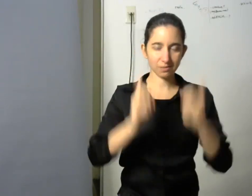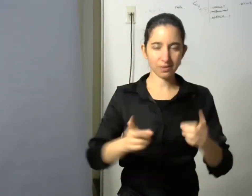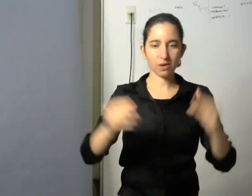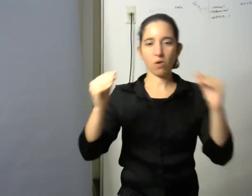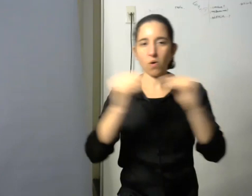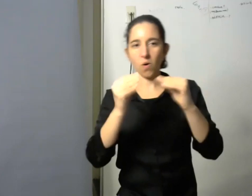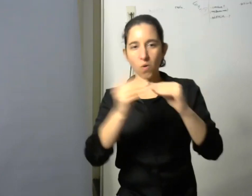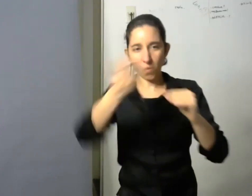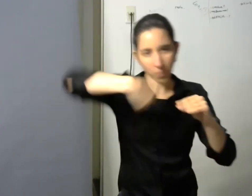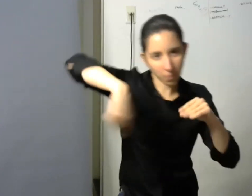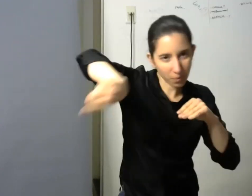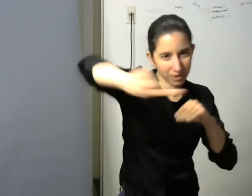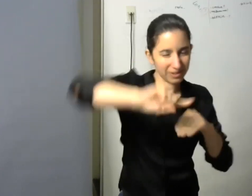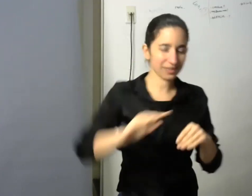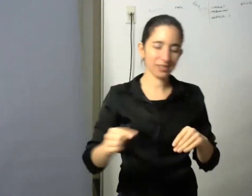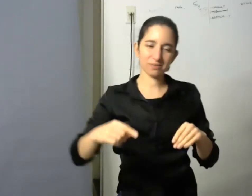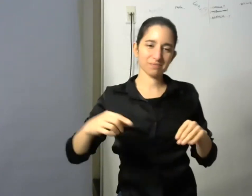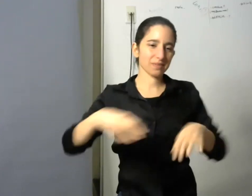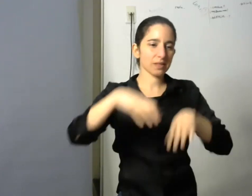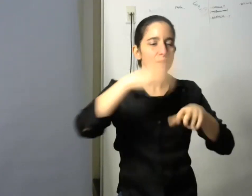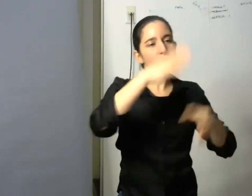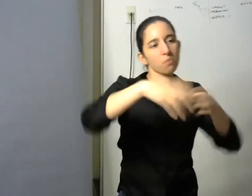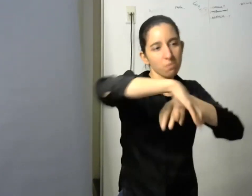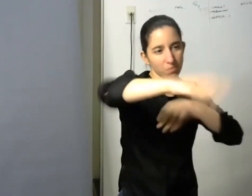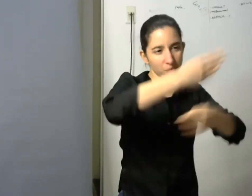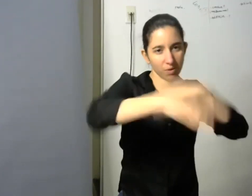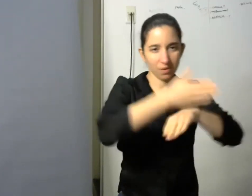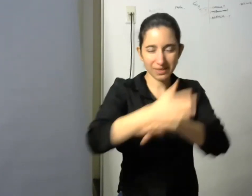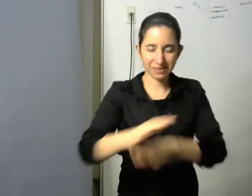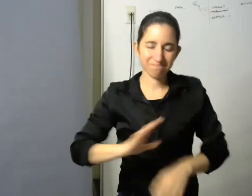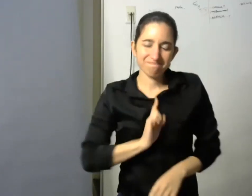programa que estoy muy orgullosa de todo lo que hicimos y un gran abrazo